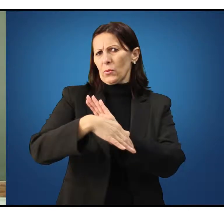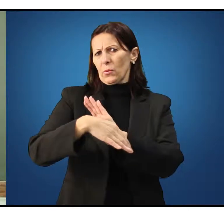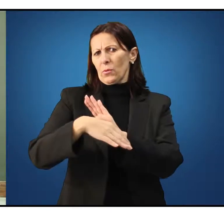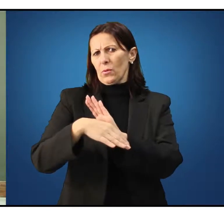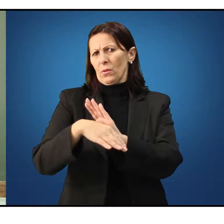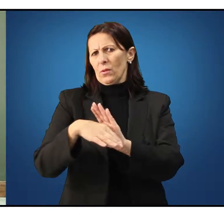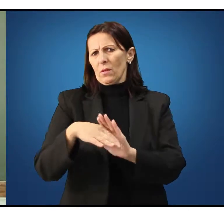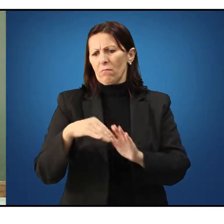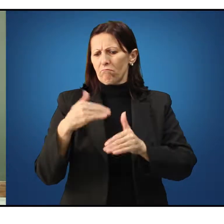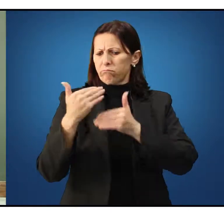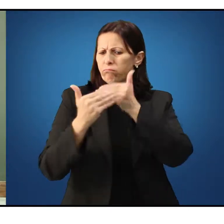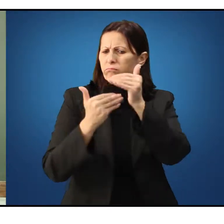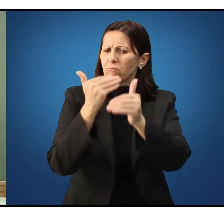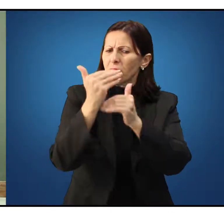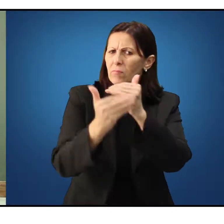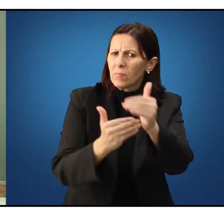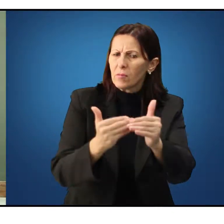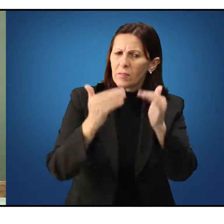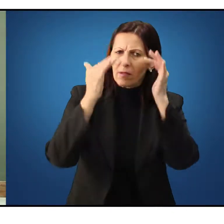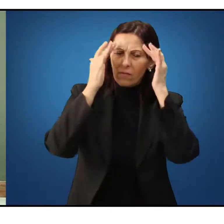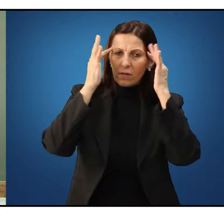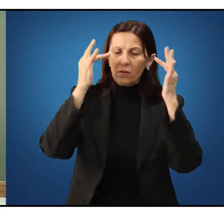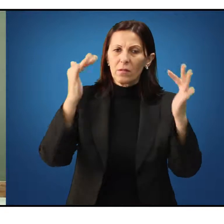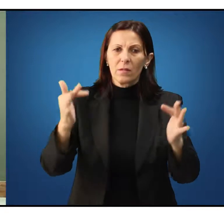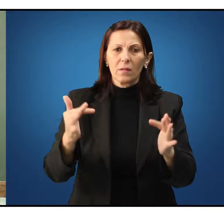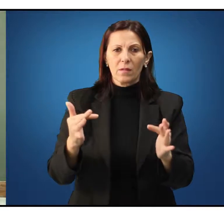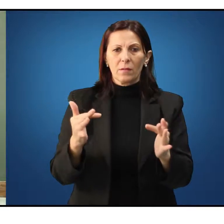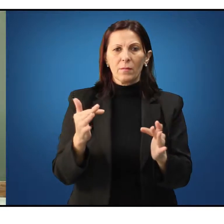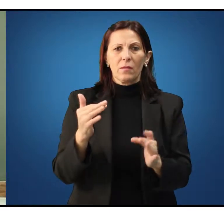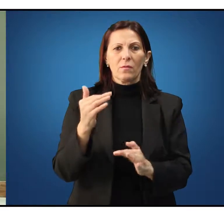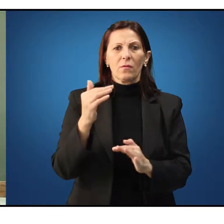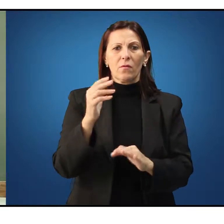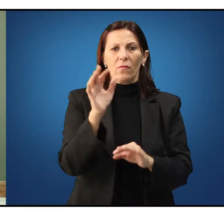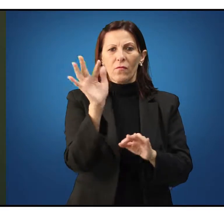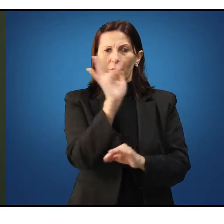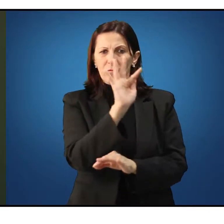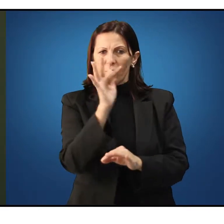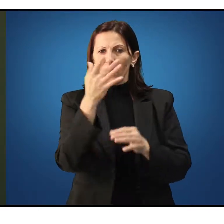história da filosofia, pelo filósofo Sócrates,